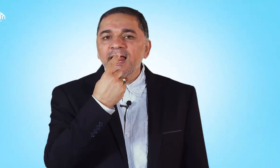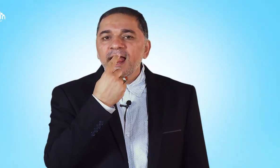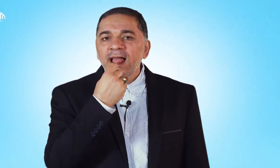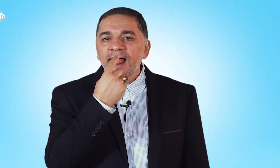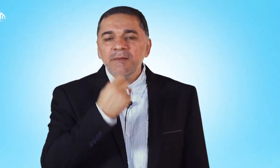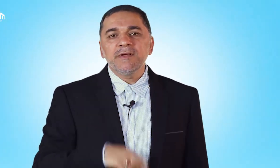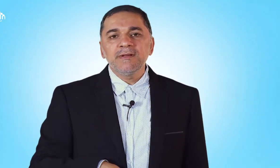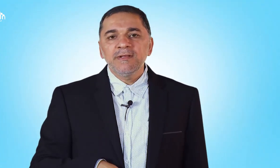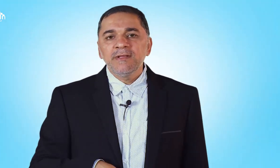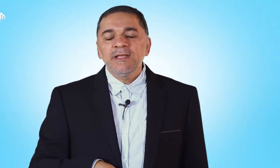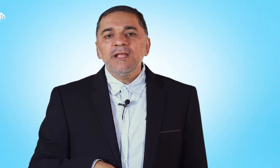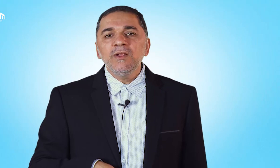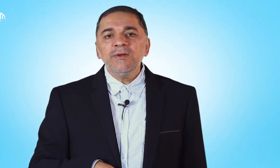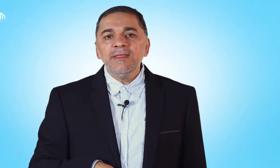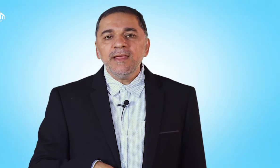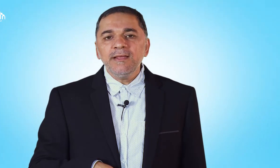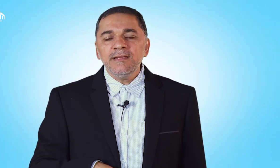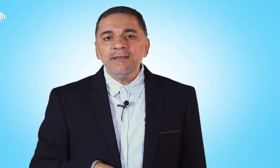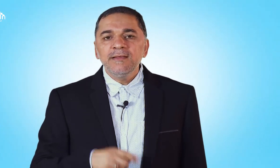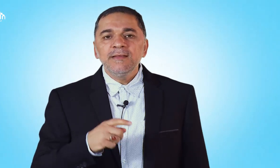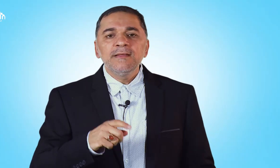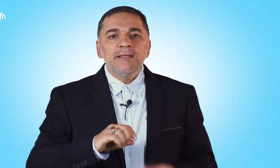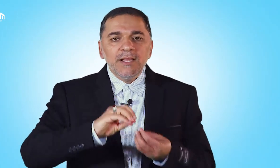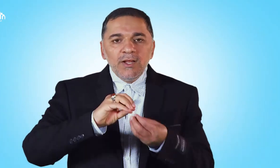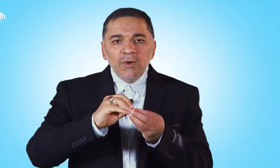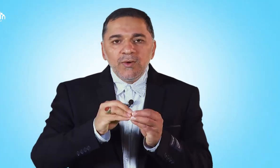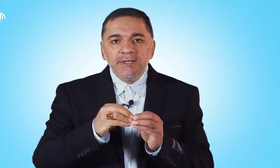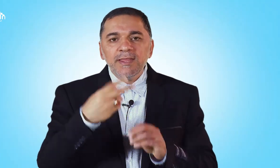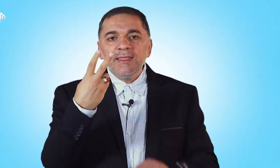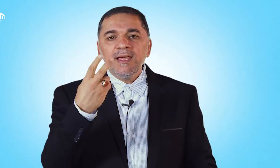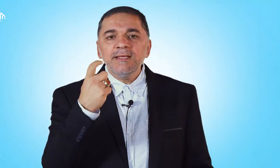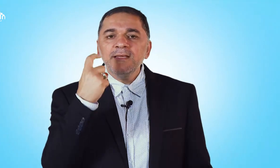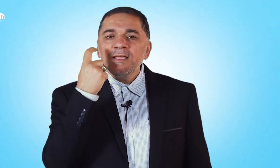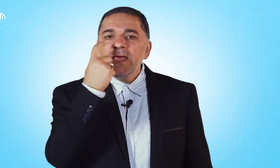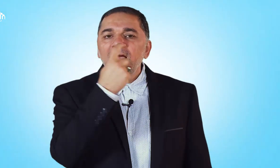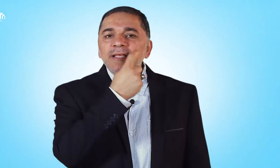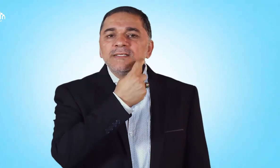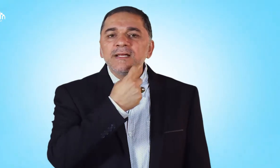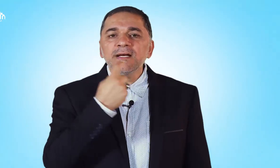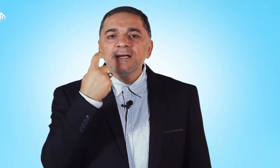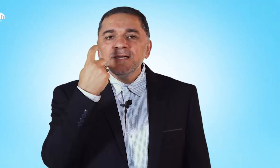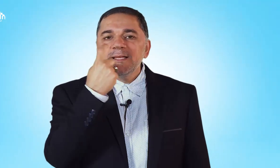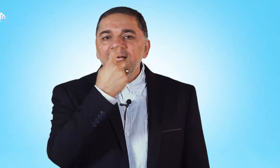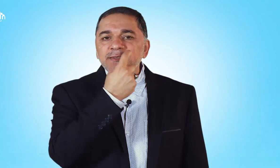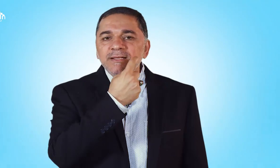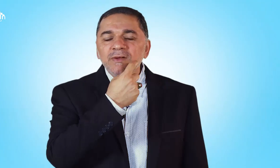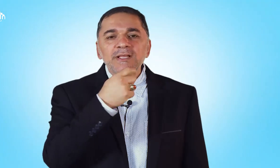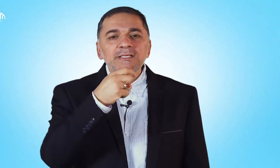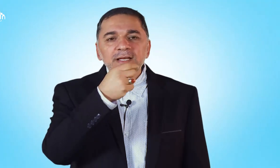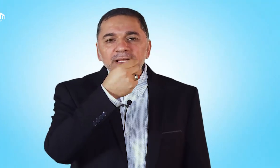أحمر اللون الثاني أزرق أزرق الإشارة